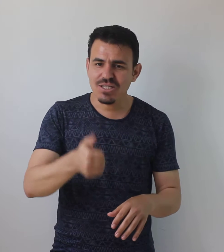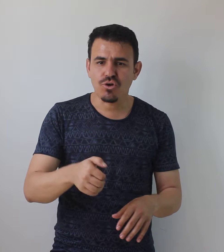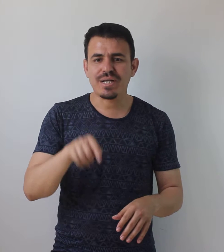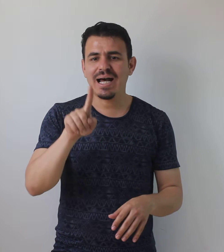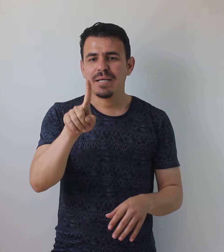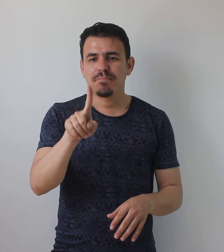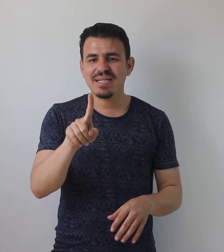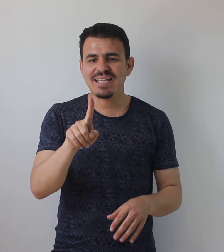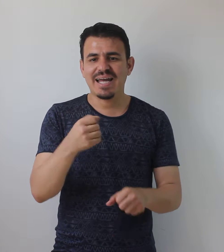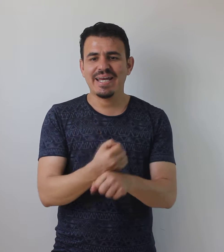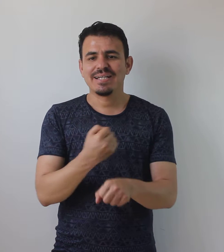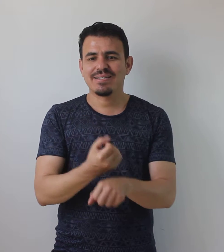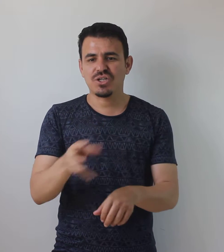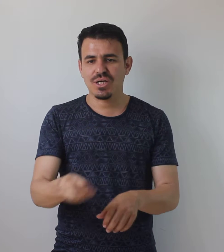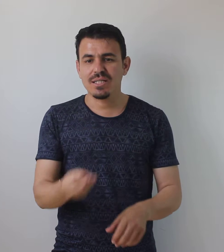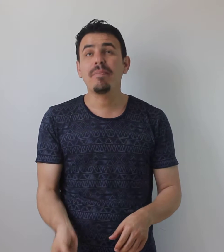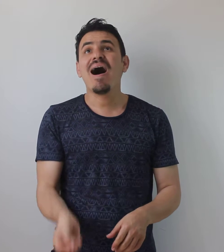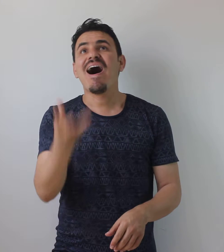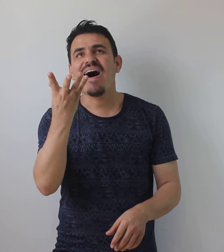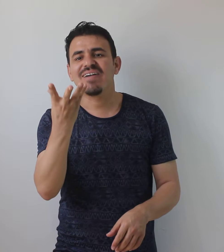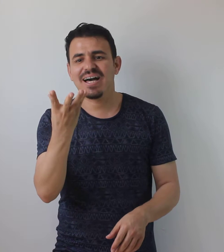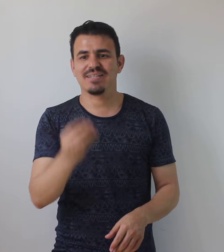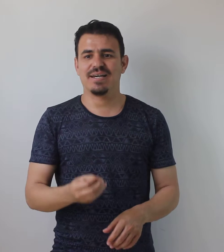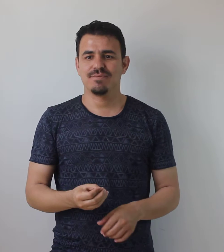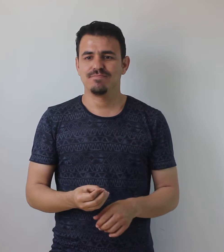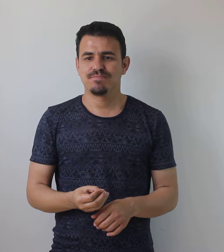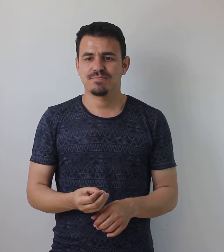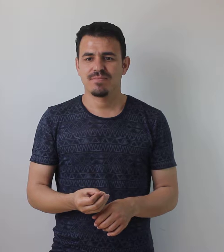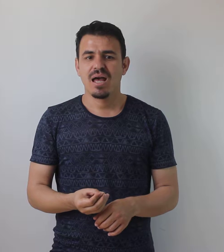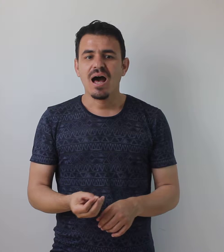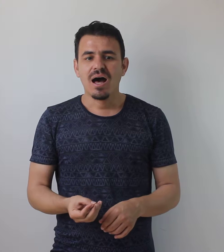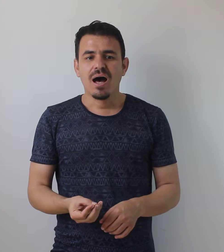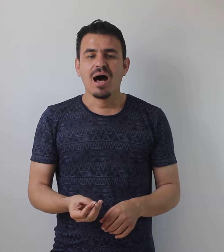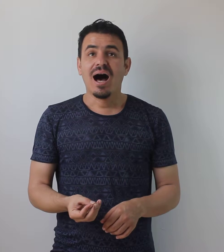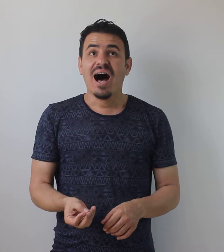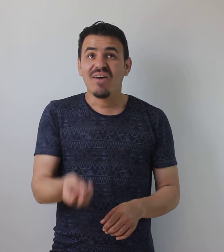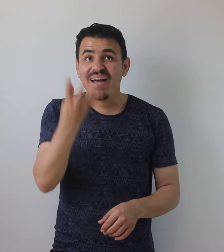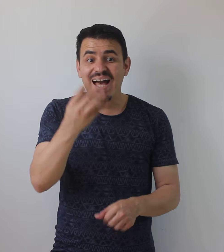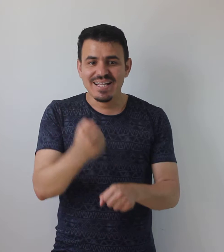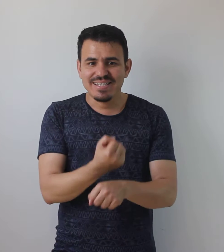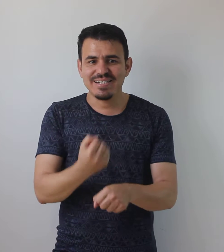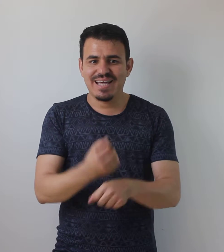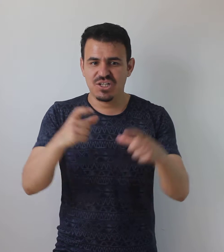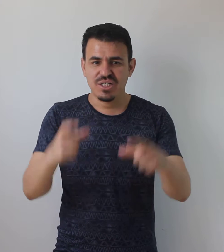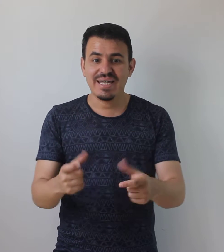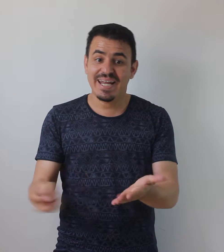sonra bir tane taşı alıp havaya atar. Havaya attığı taş yere